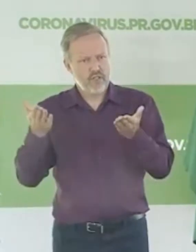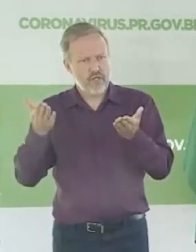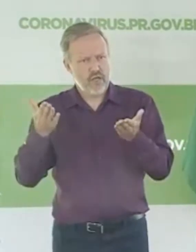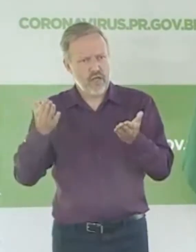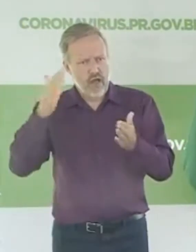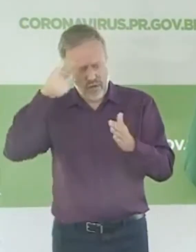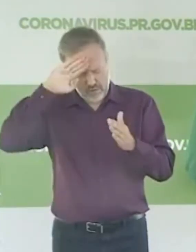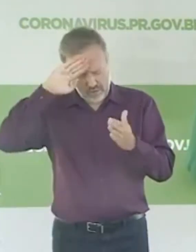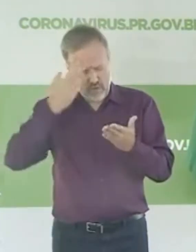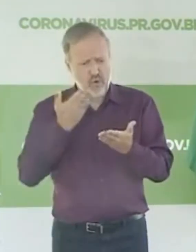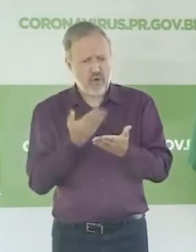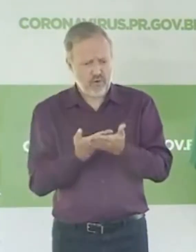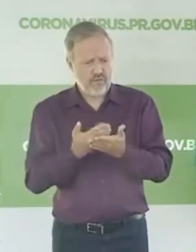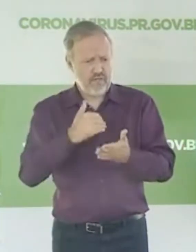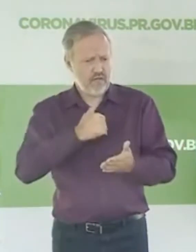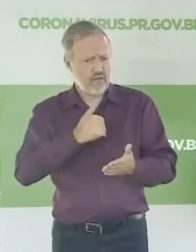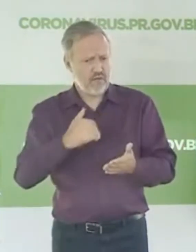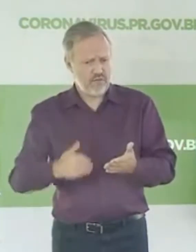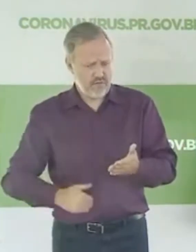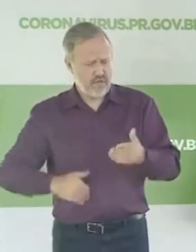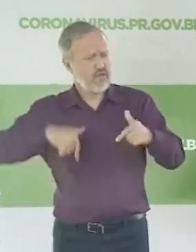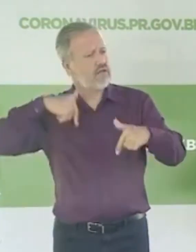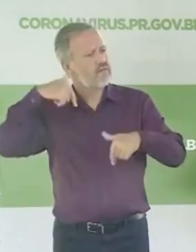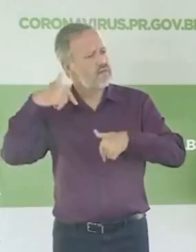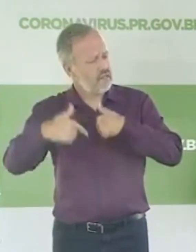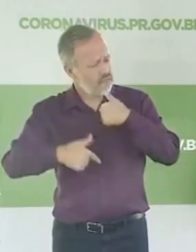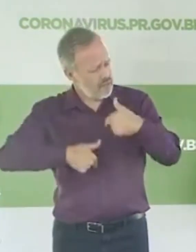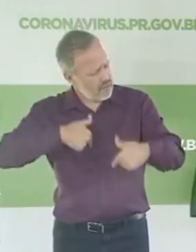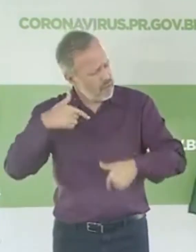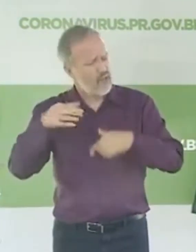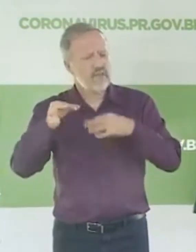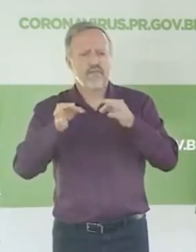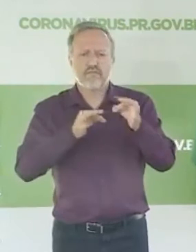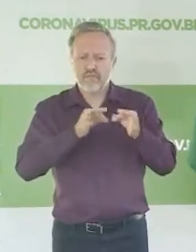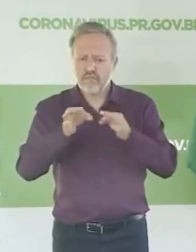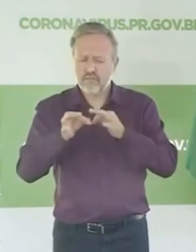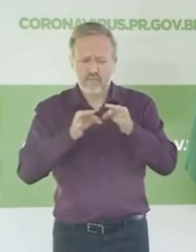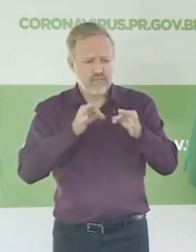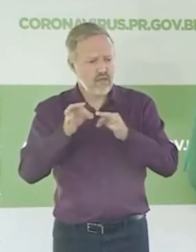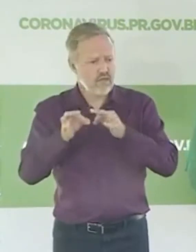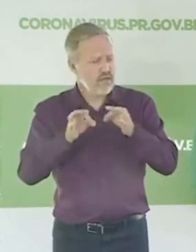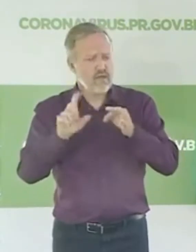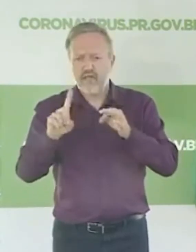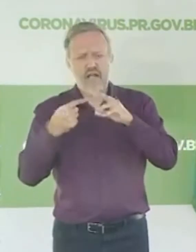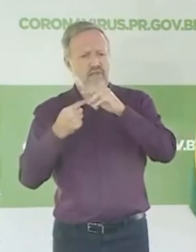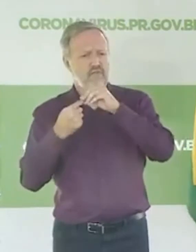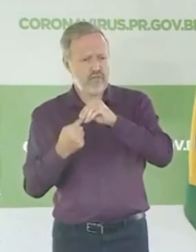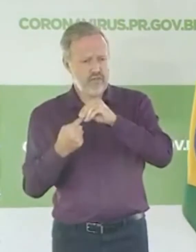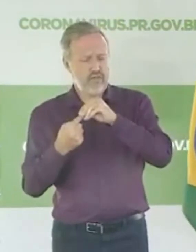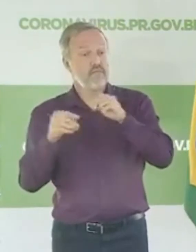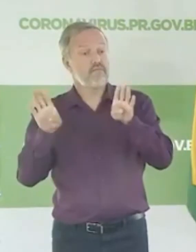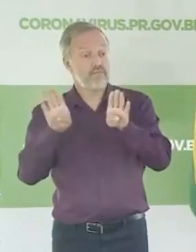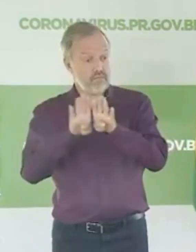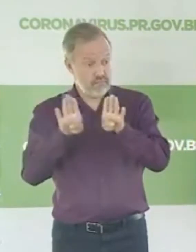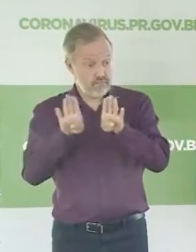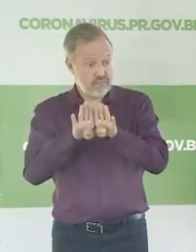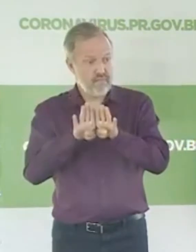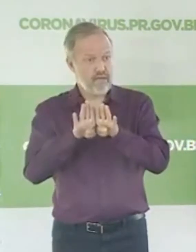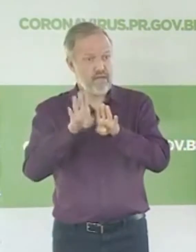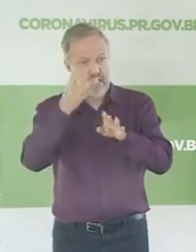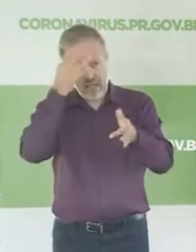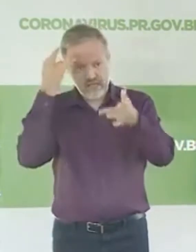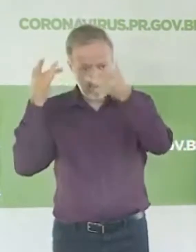podem confiar no governo. O governo tem trabalhado muito, planejado muito e não vai deixar ninguém para trás. Agradecer também a solidariedade das pessoas que estão